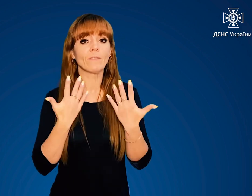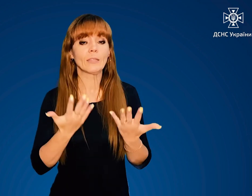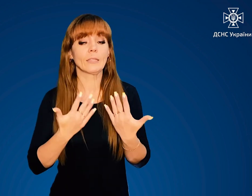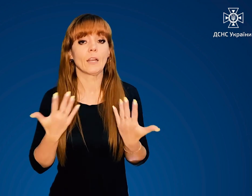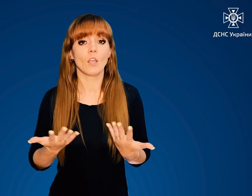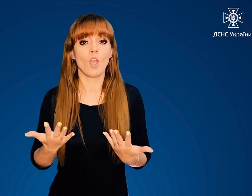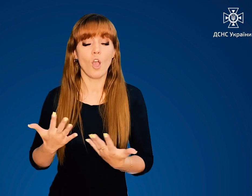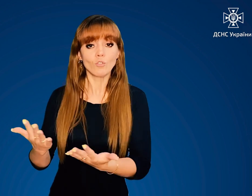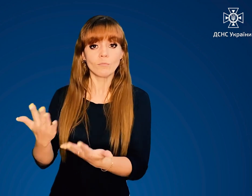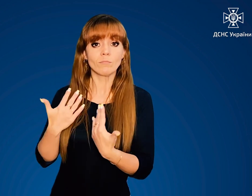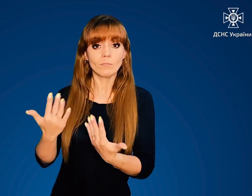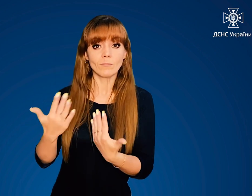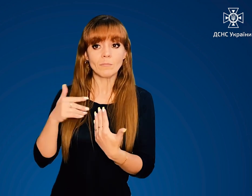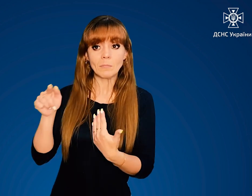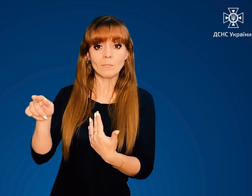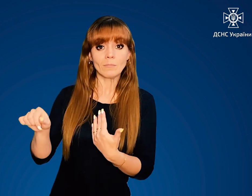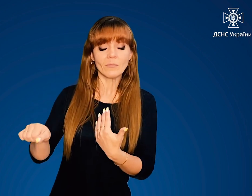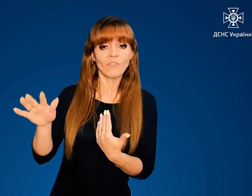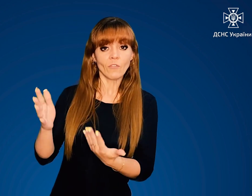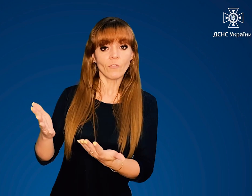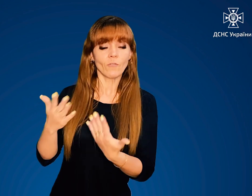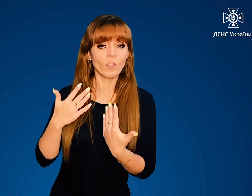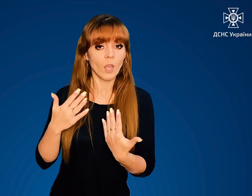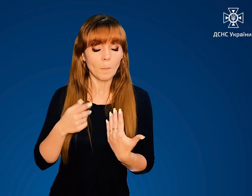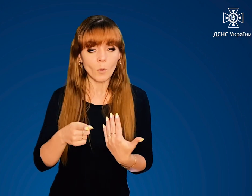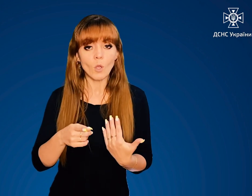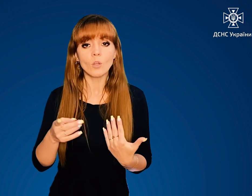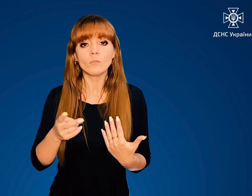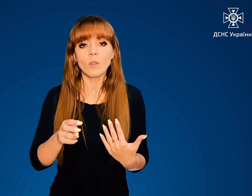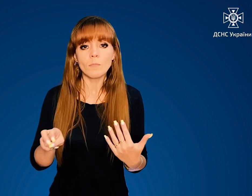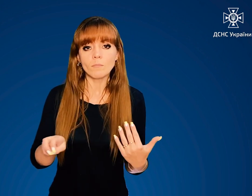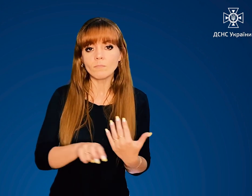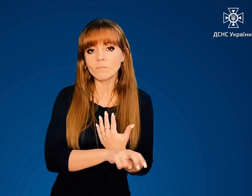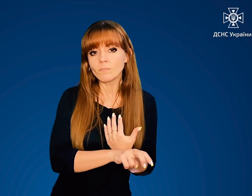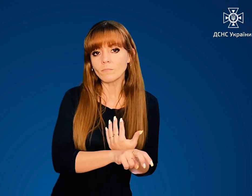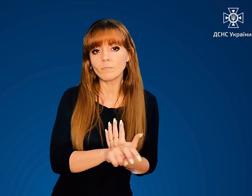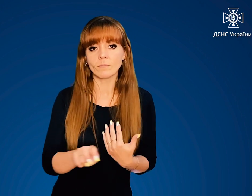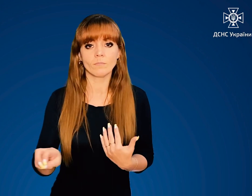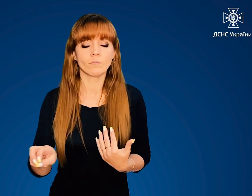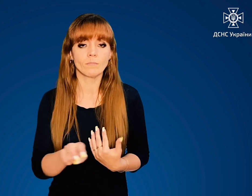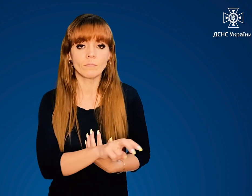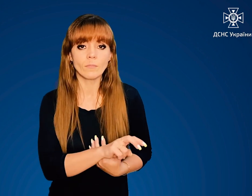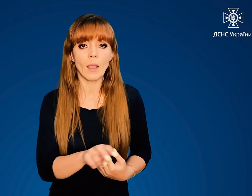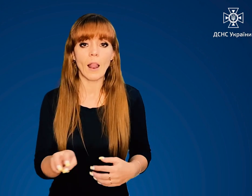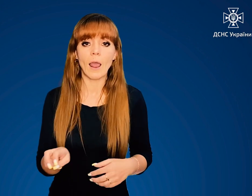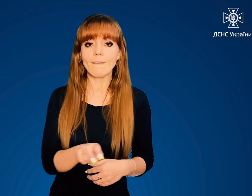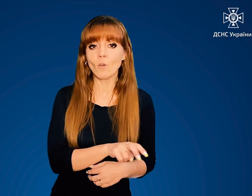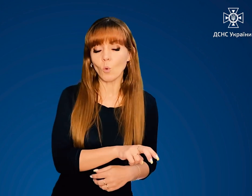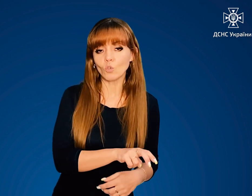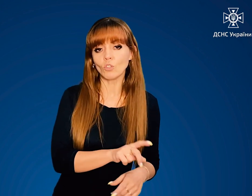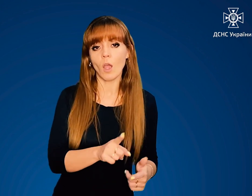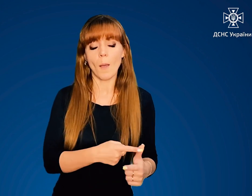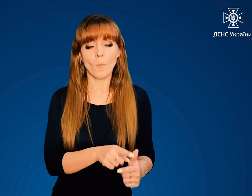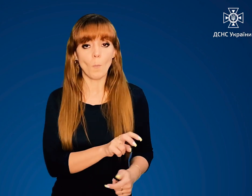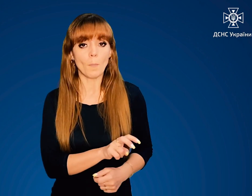Якщо він дме з епіцентру вибуху, пересувайтеся перпендикулярно, ліворуч або